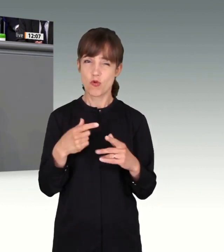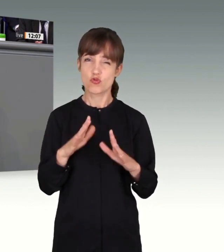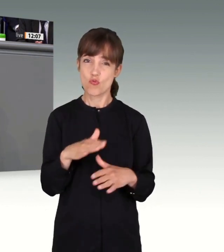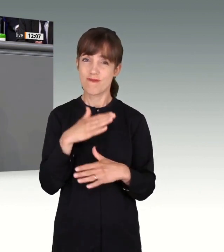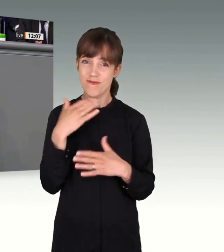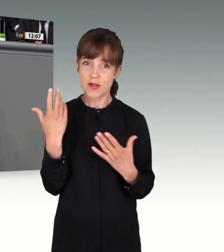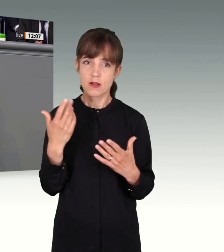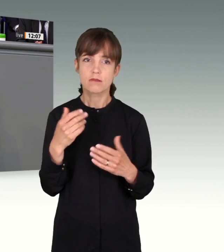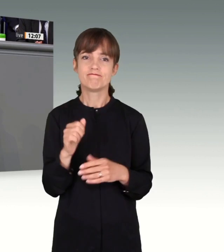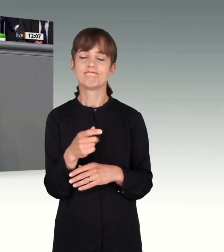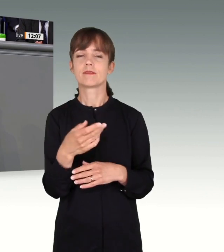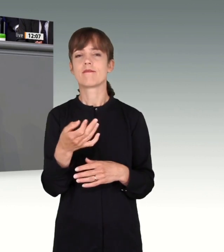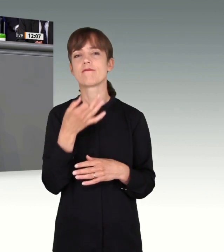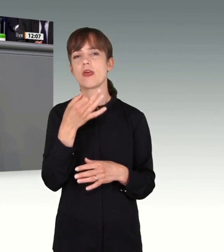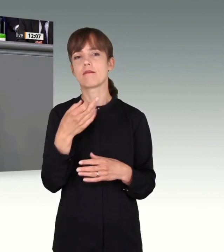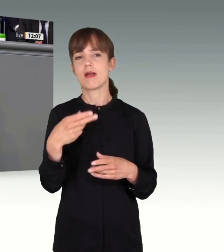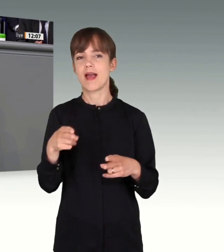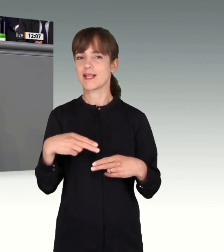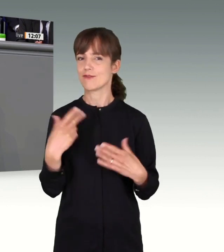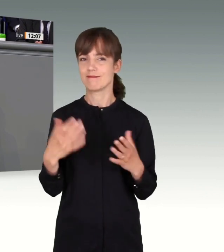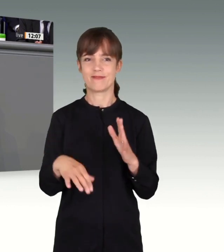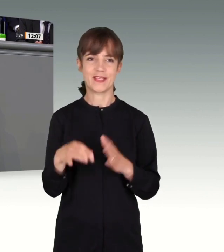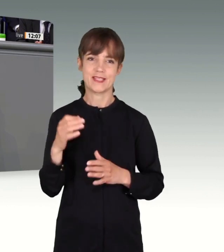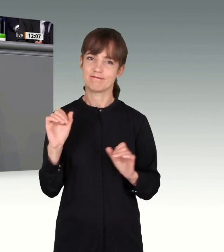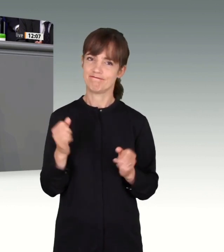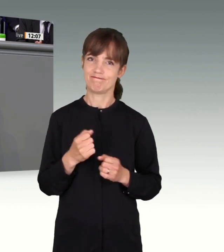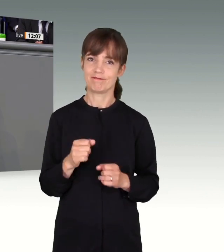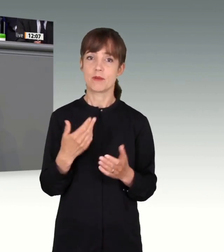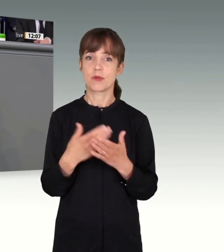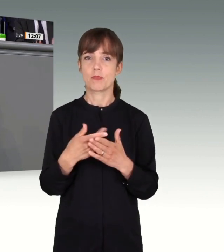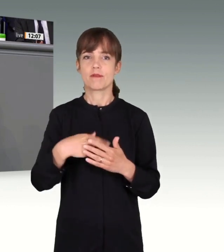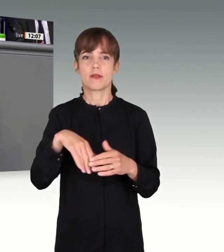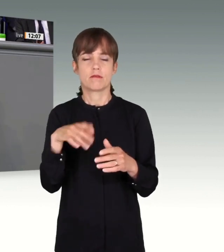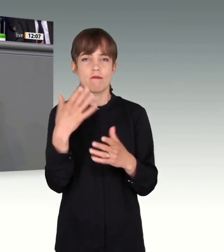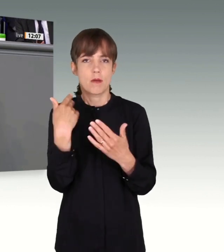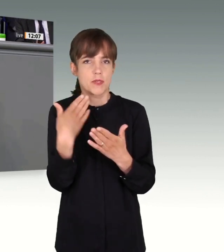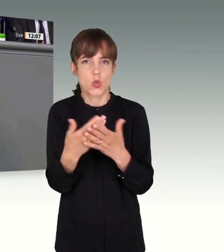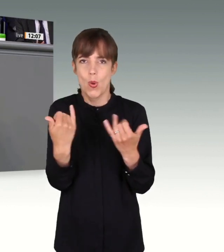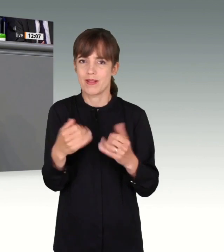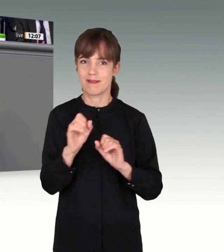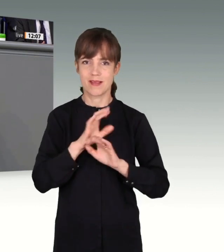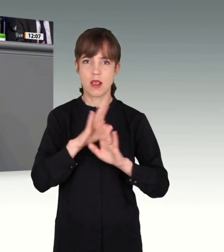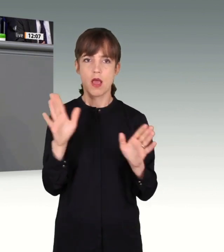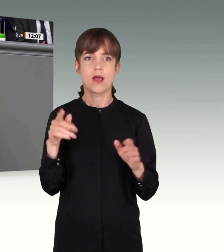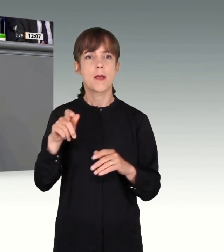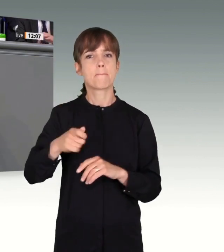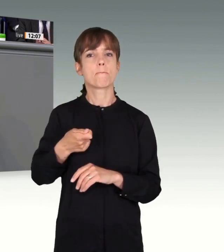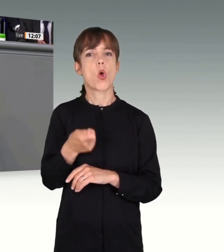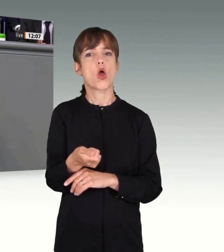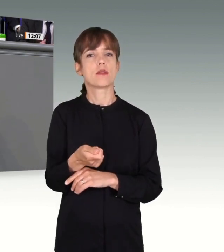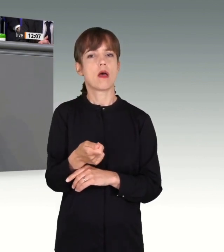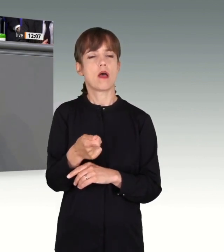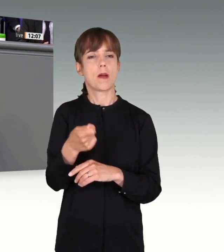organisatorische Fehler und Fehleinschätzungen gegeben hat, Versäumnisse, strukturelle und personelle Probleme und auch mangelnde